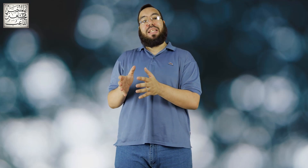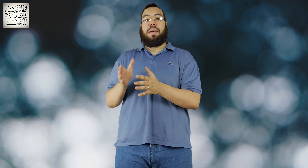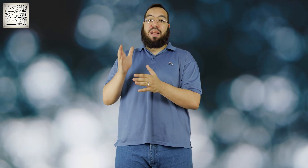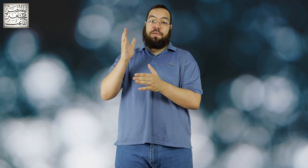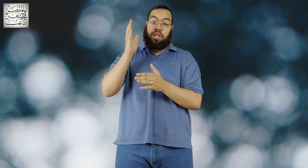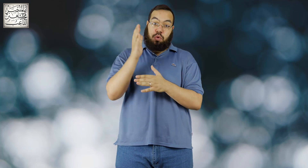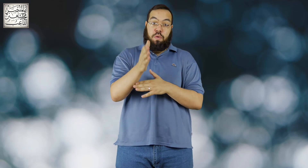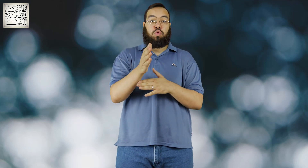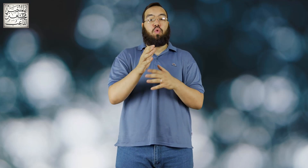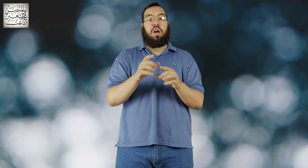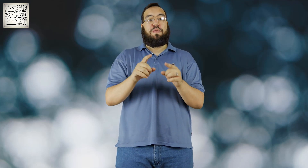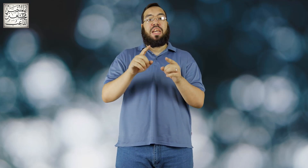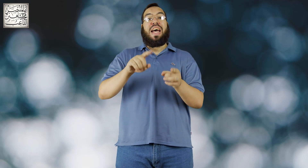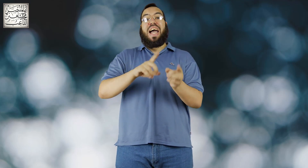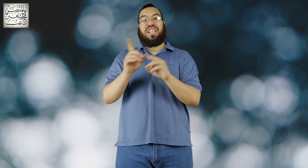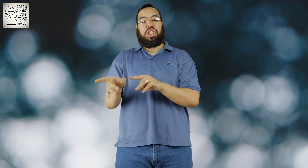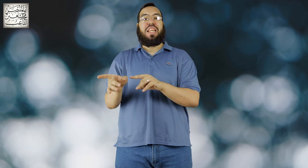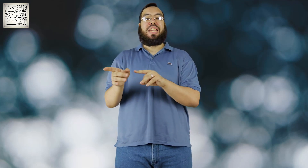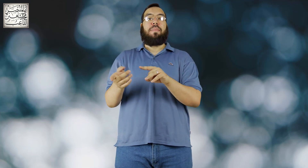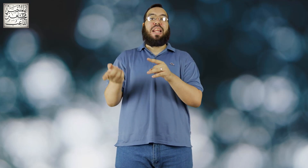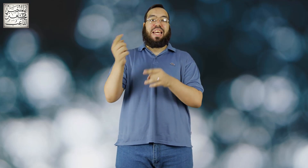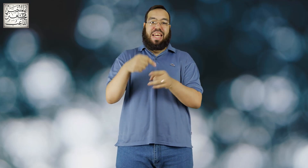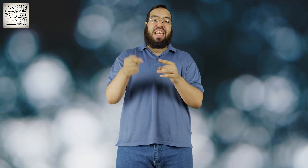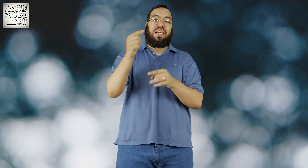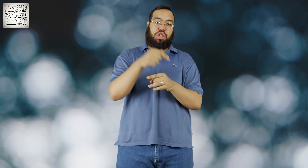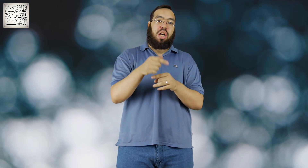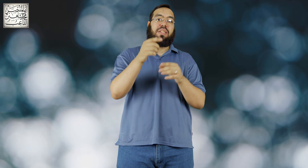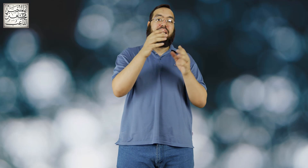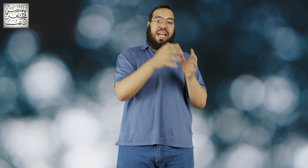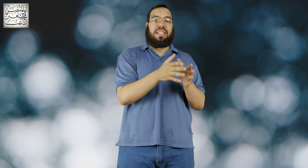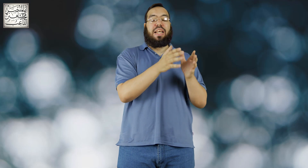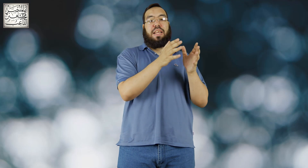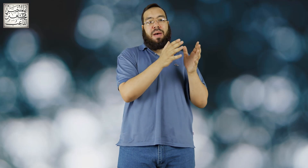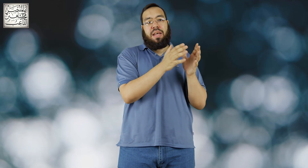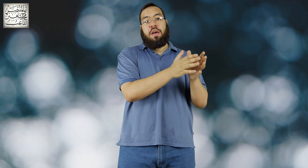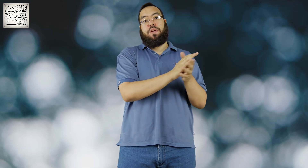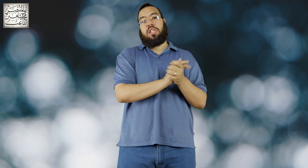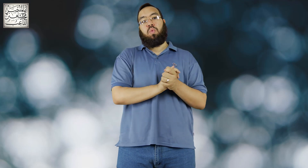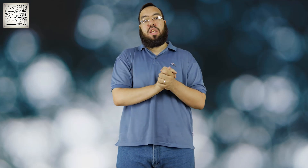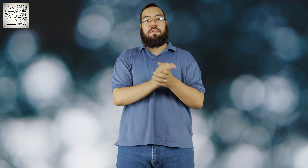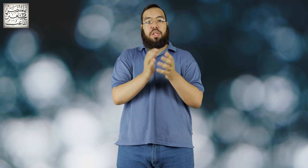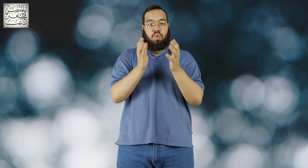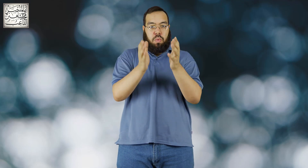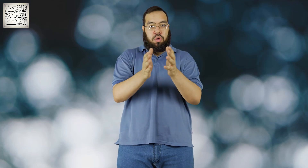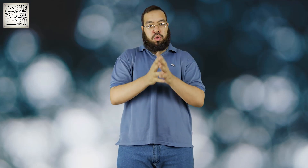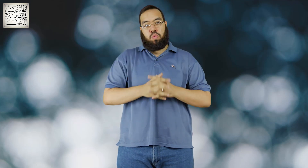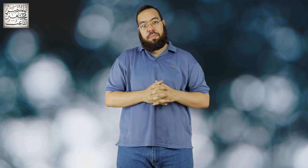الكاميرا في تصوير فوتوغرافي هيشتري كاميرا غير الشخص اللي هيستخدمها في تصوير الفيديو او اليوتيوب